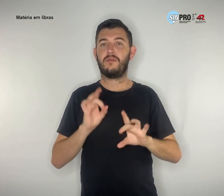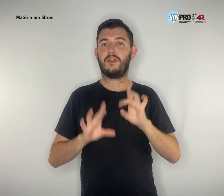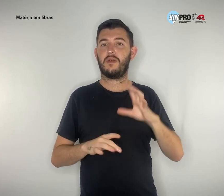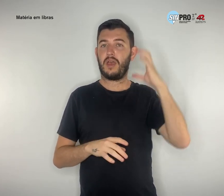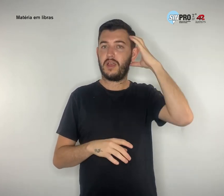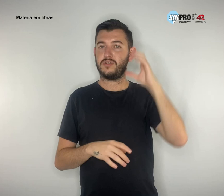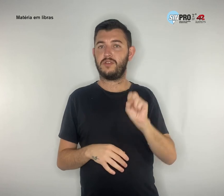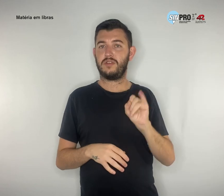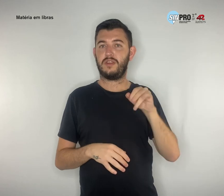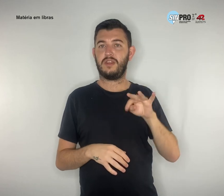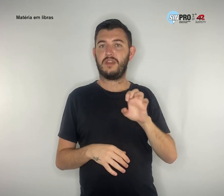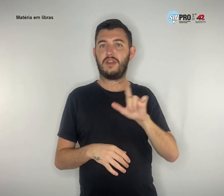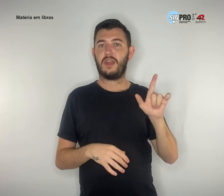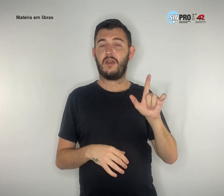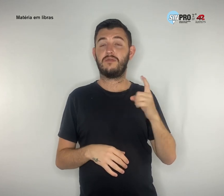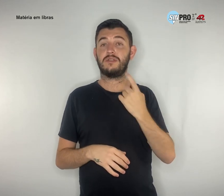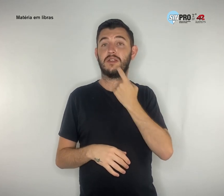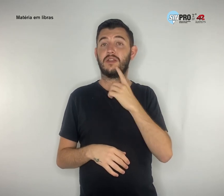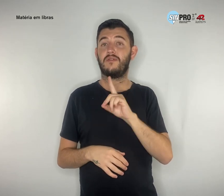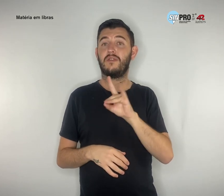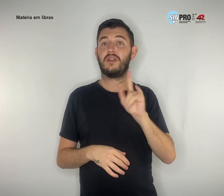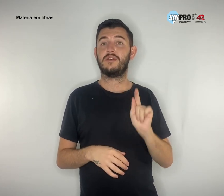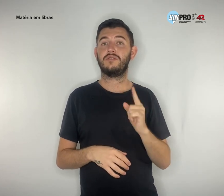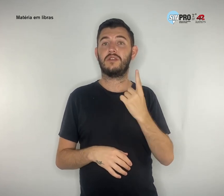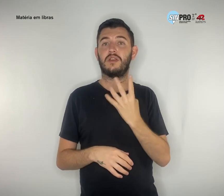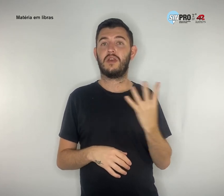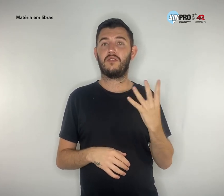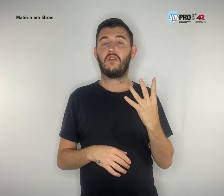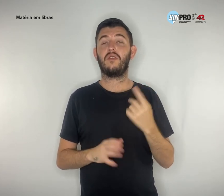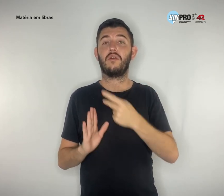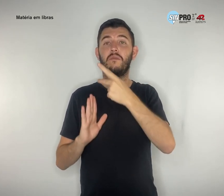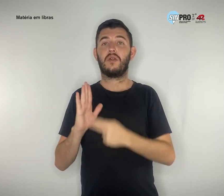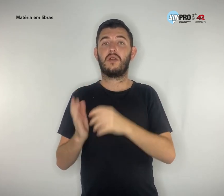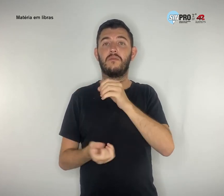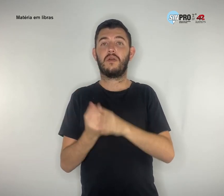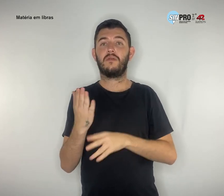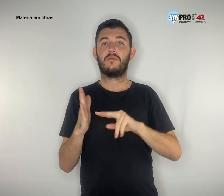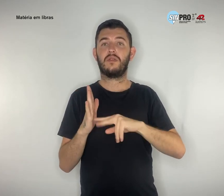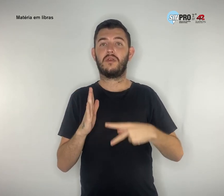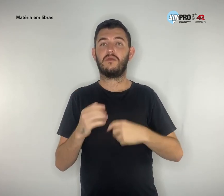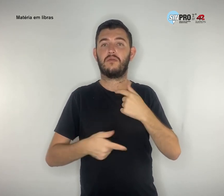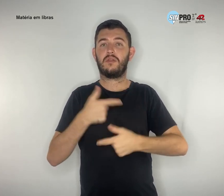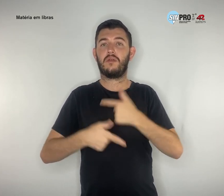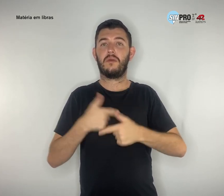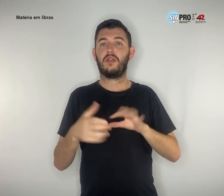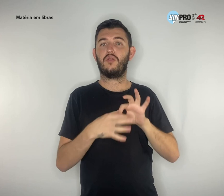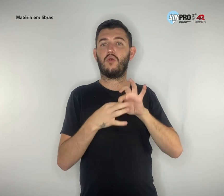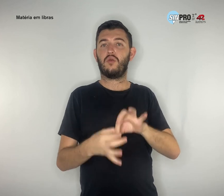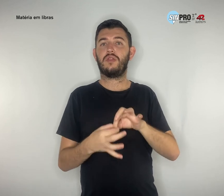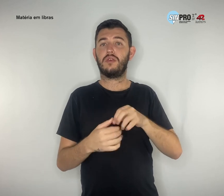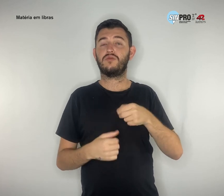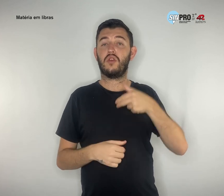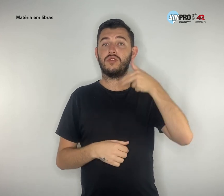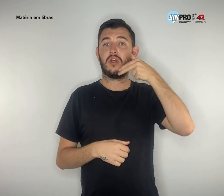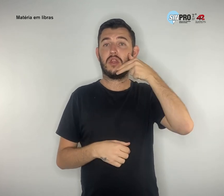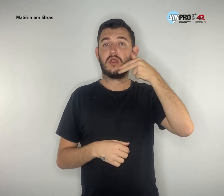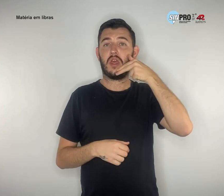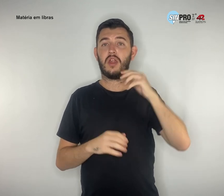-feira 14, programa criado pelo Sindicato dos Trabalhadores em Telecomunicações do Distrito Federal.